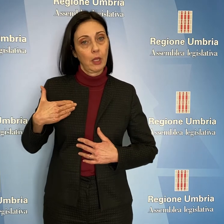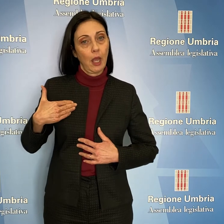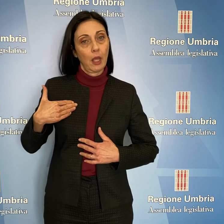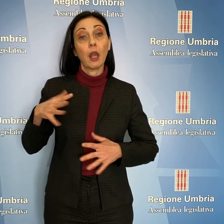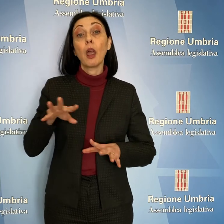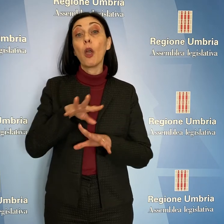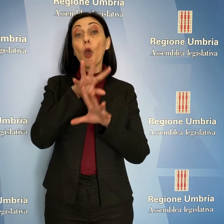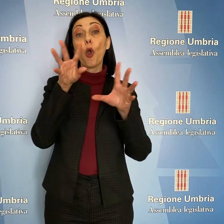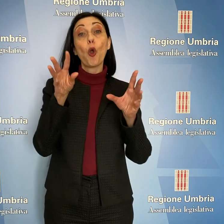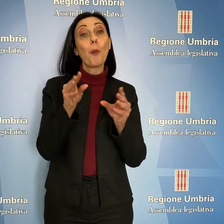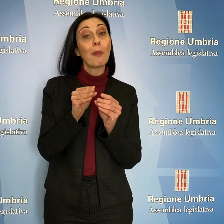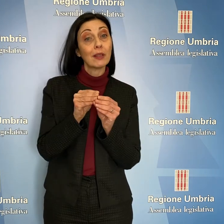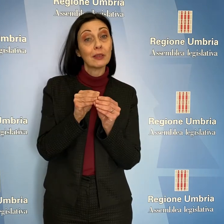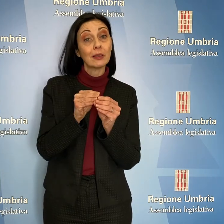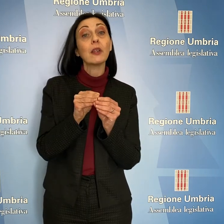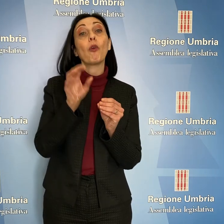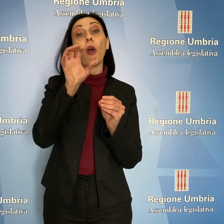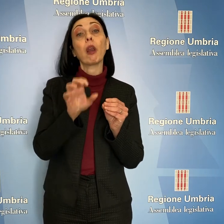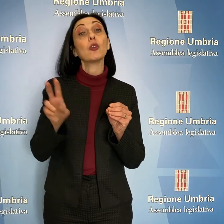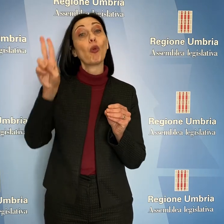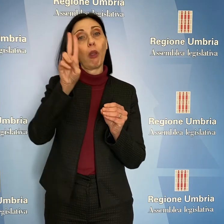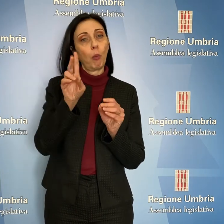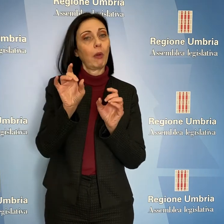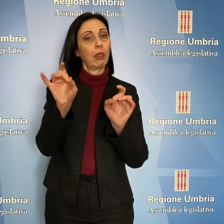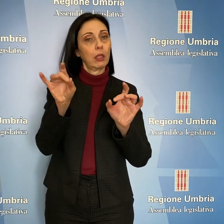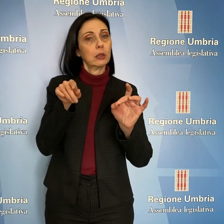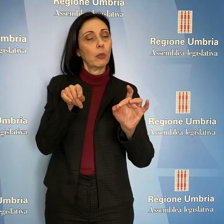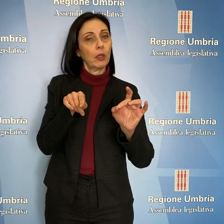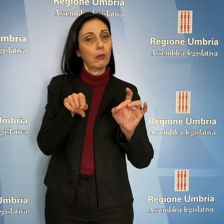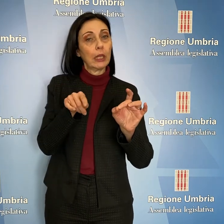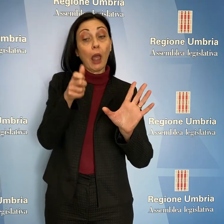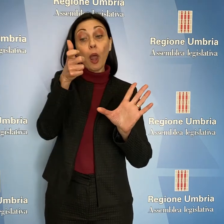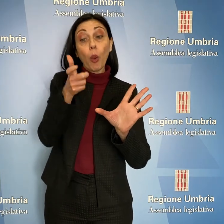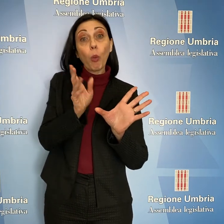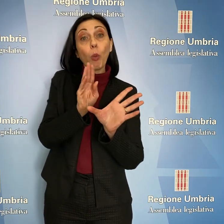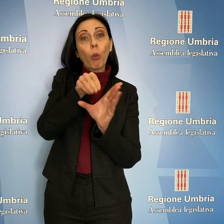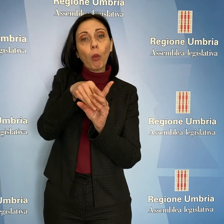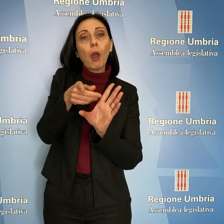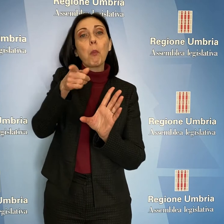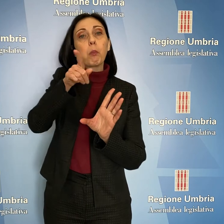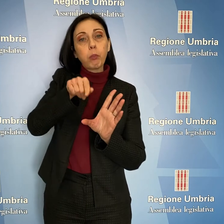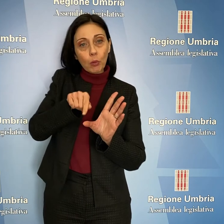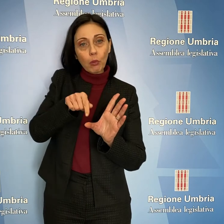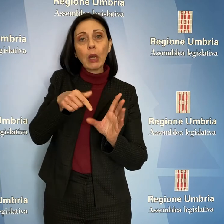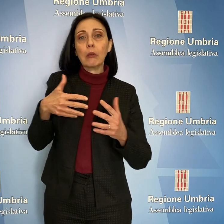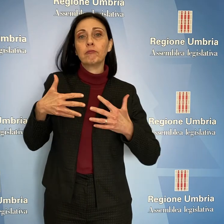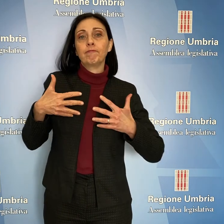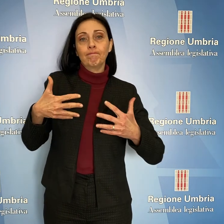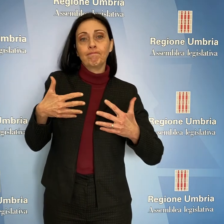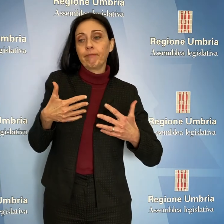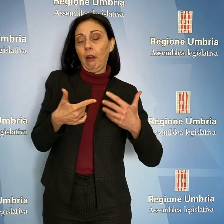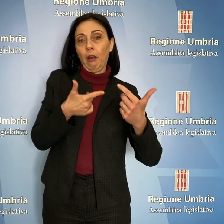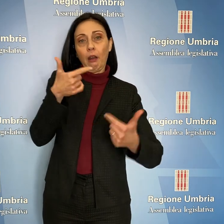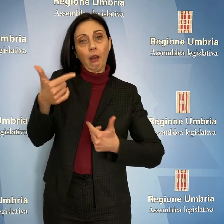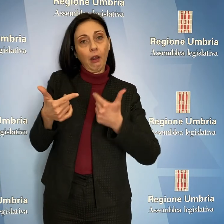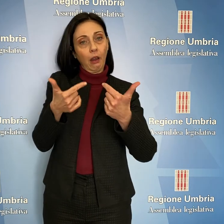disponibilità della regione Umbria, comprendendo con ciò anche le apparecchiature eventualmente donate direttamente